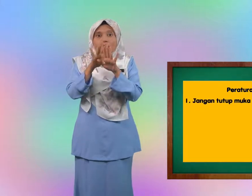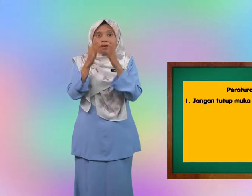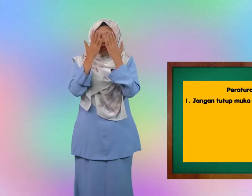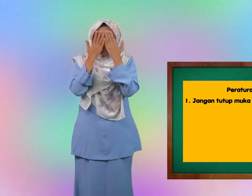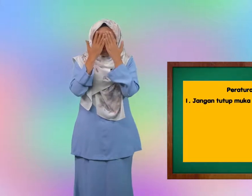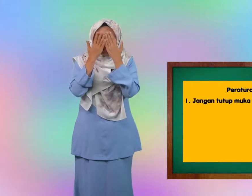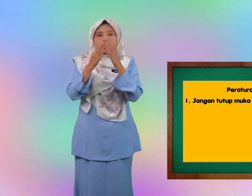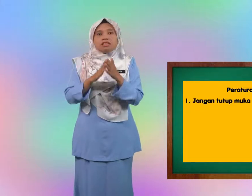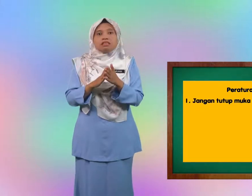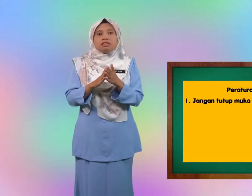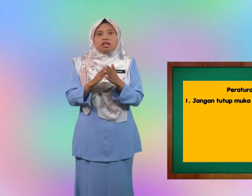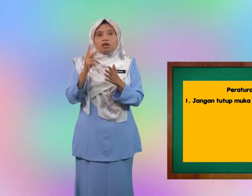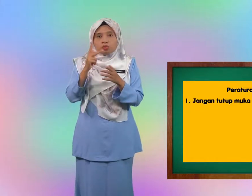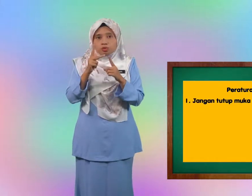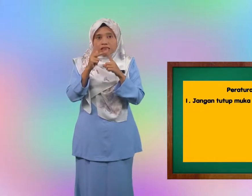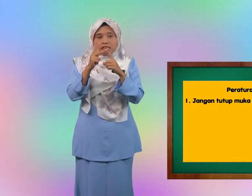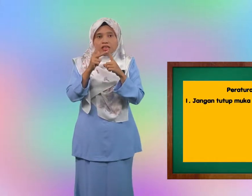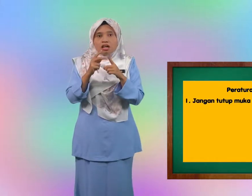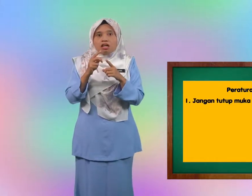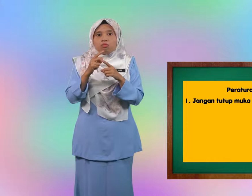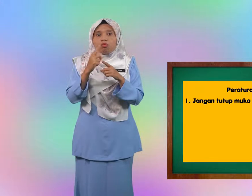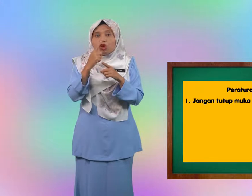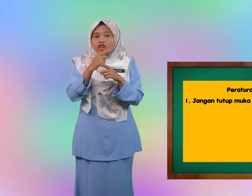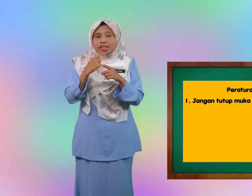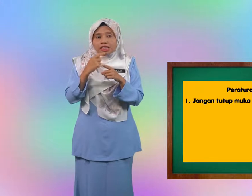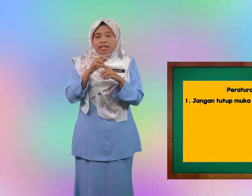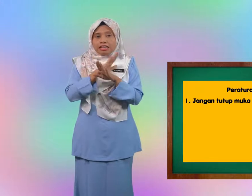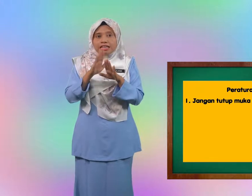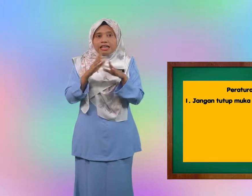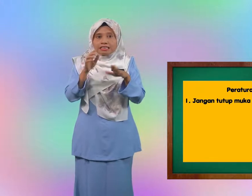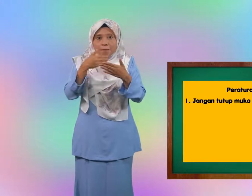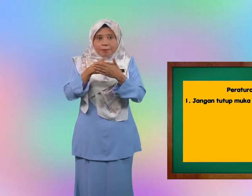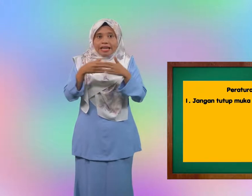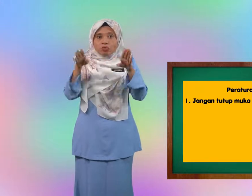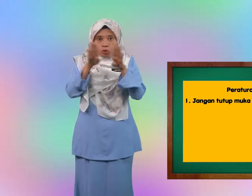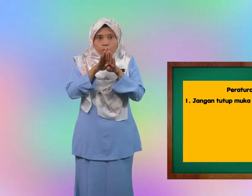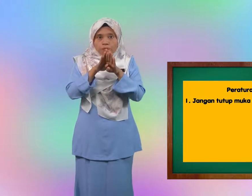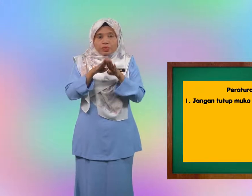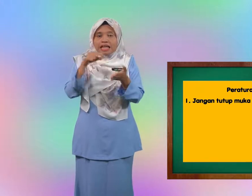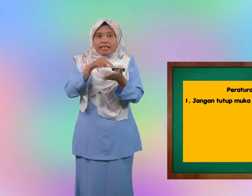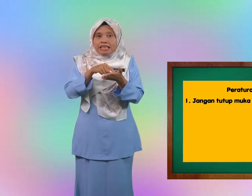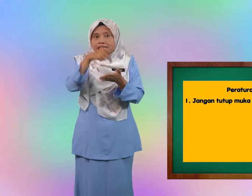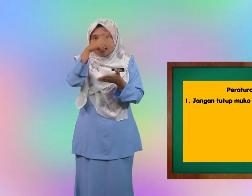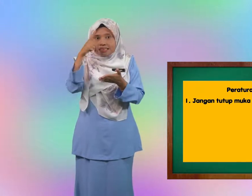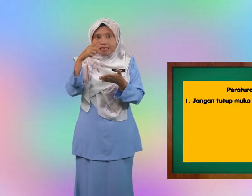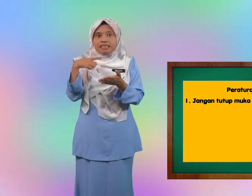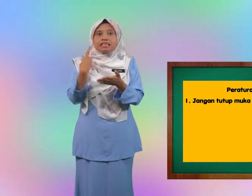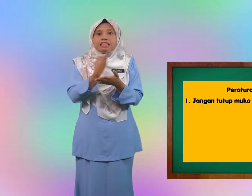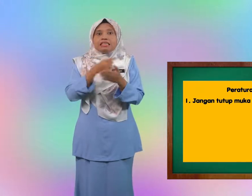menutup muka. Khususnya mulut. Jangan sampai tutup. Ini kerana kita